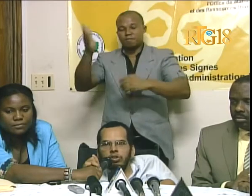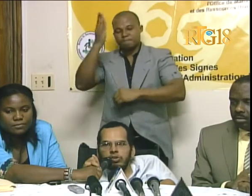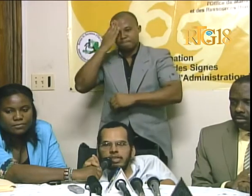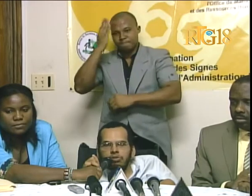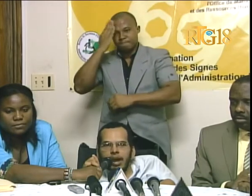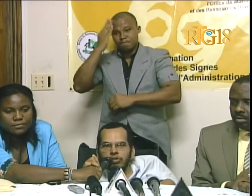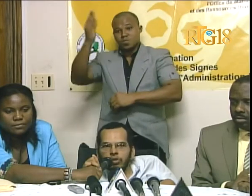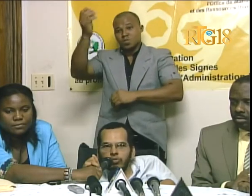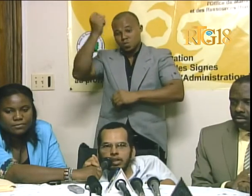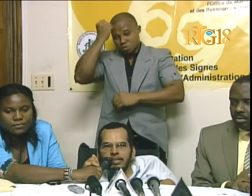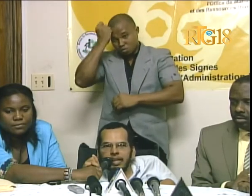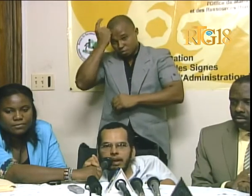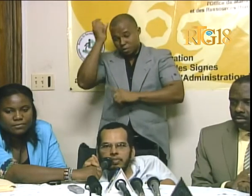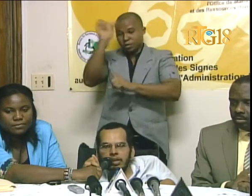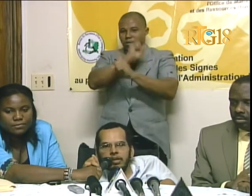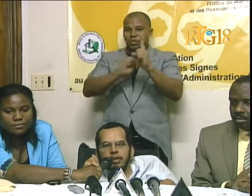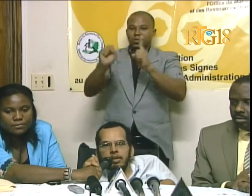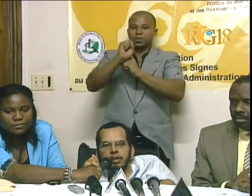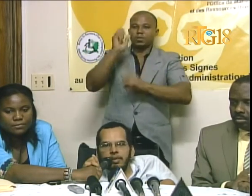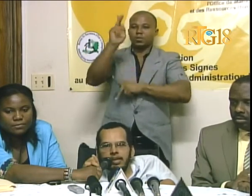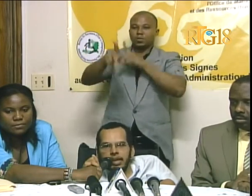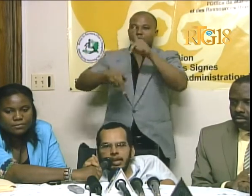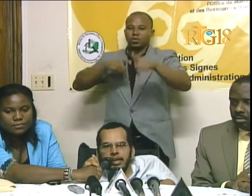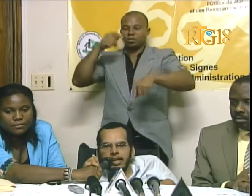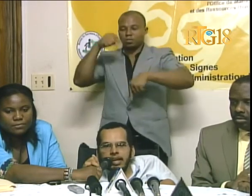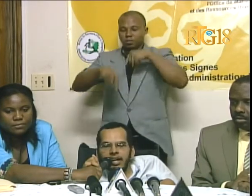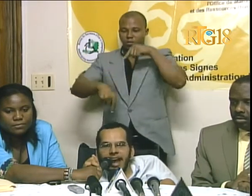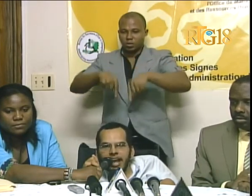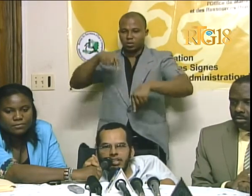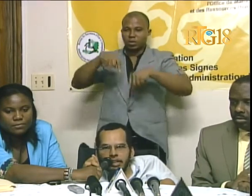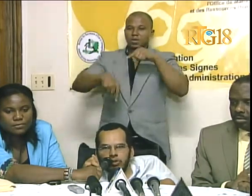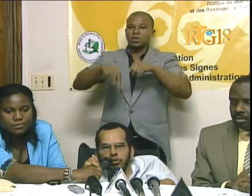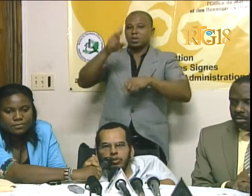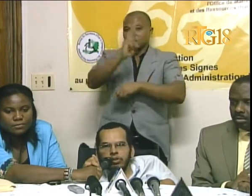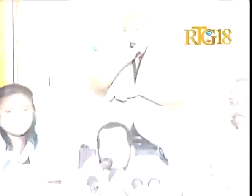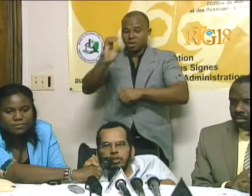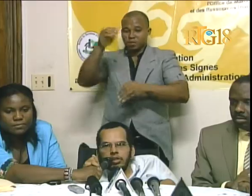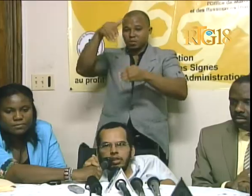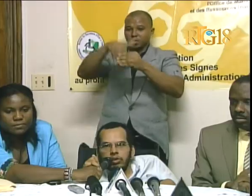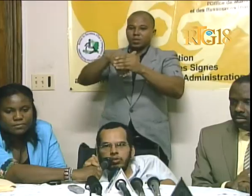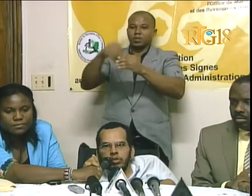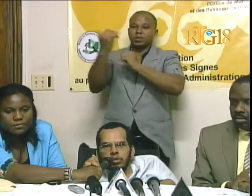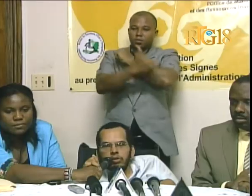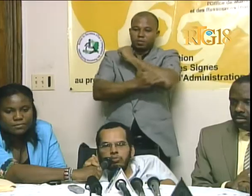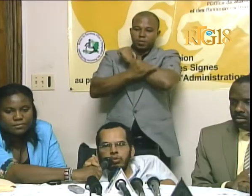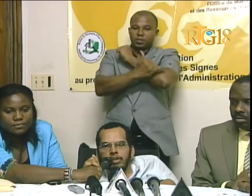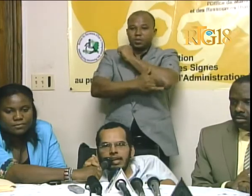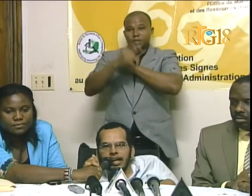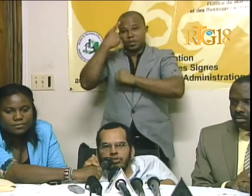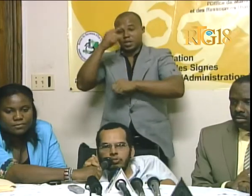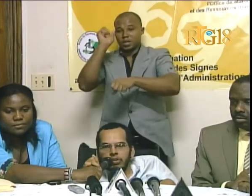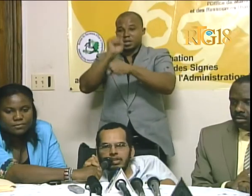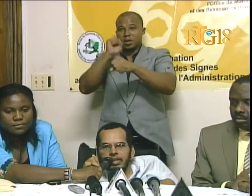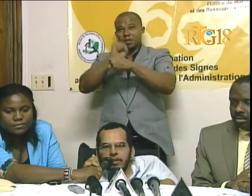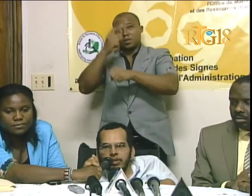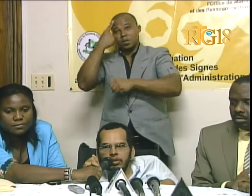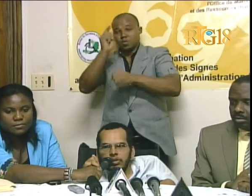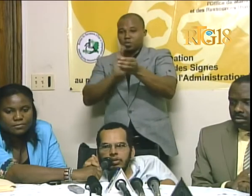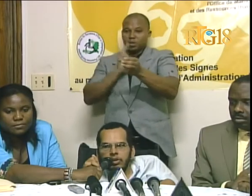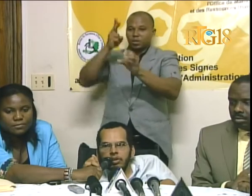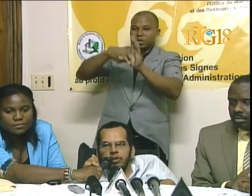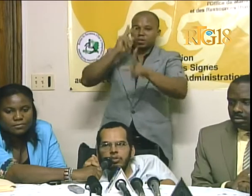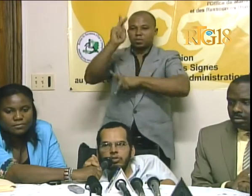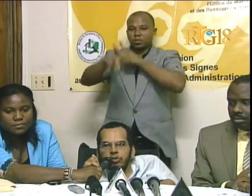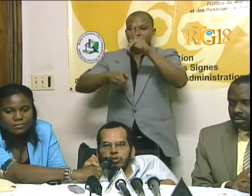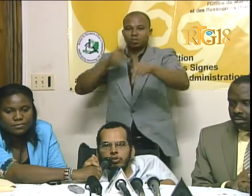de situasyon moun handikapé an peyye an e angaje yo nan lut pou integrasyon moun handikapé.